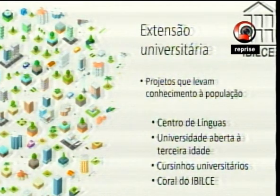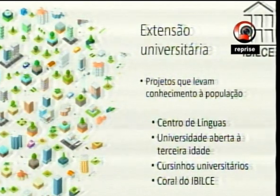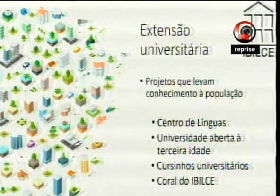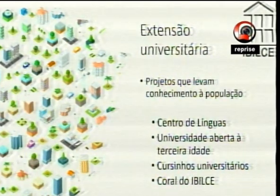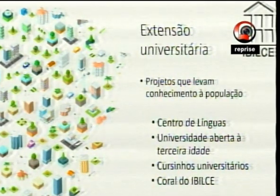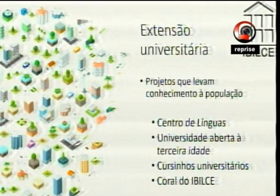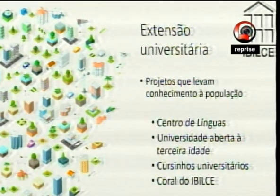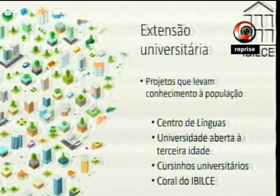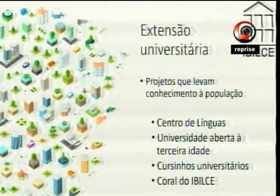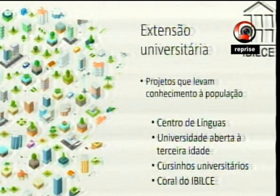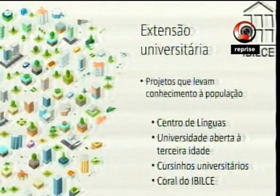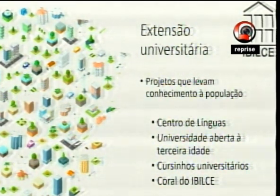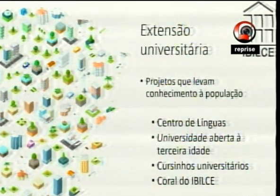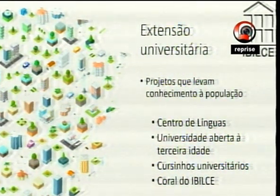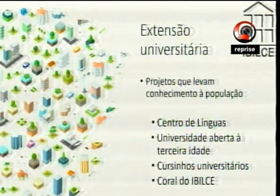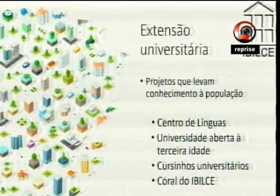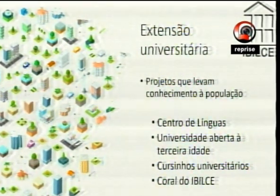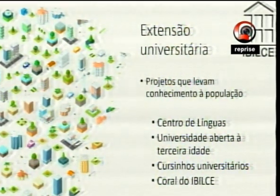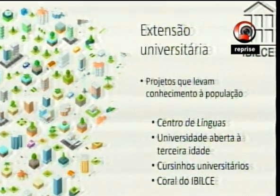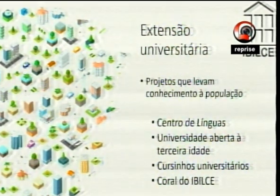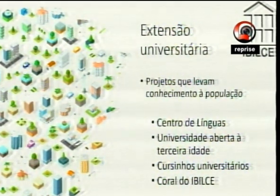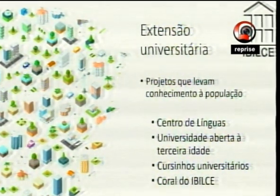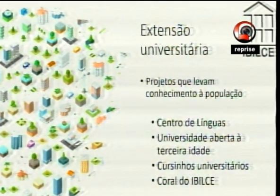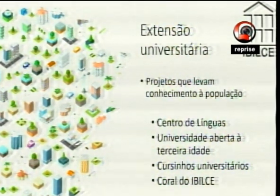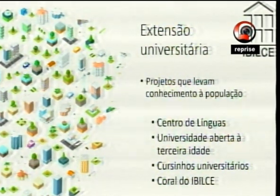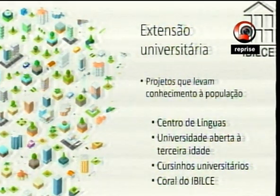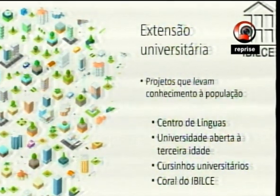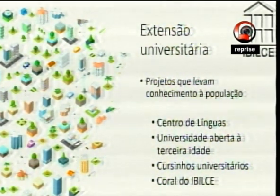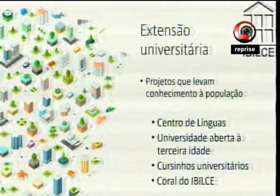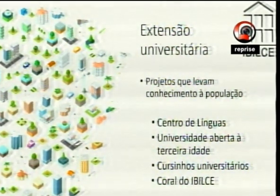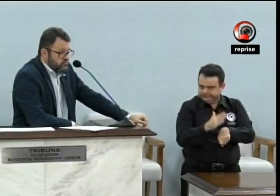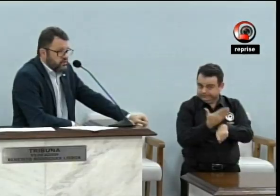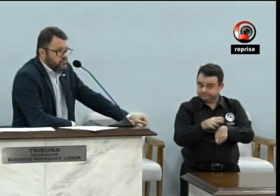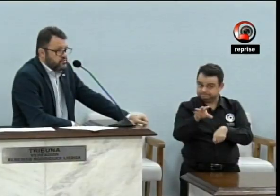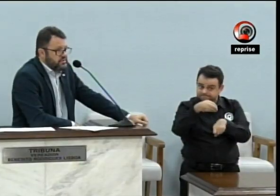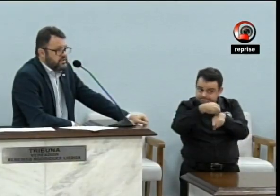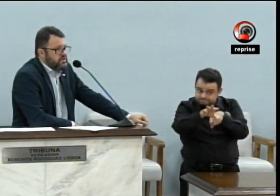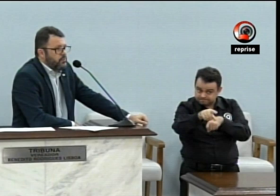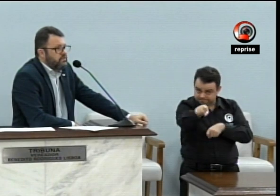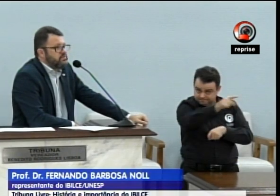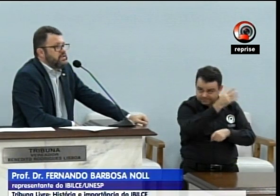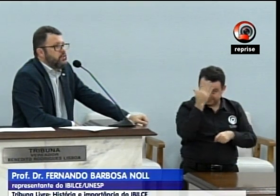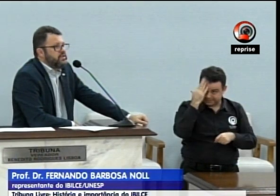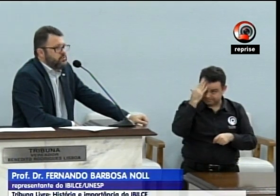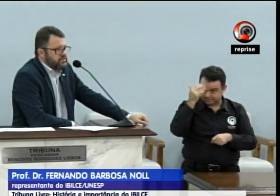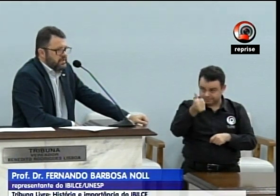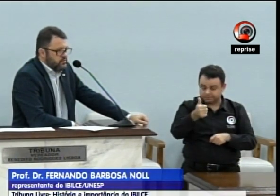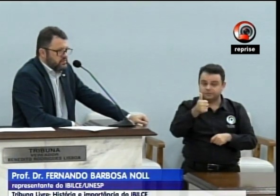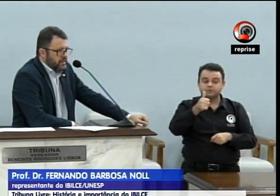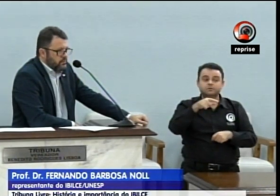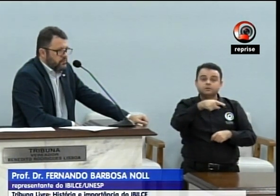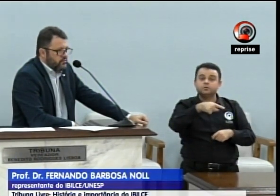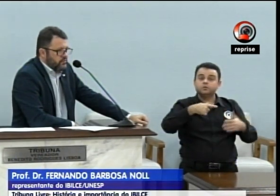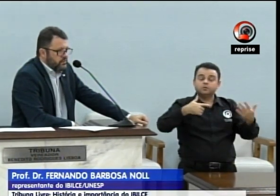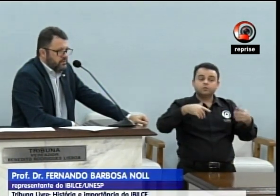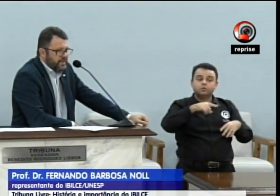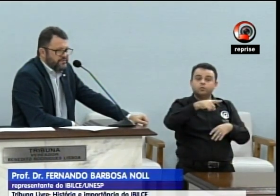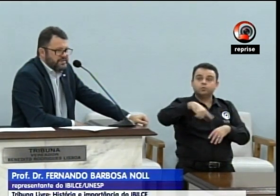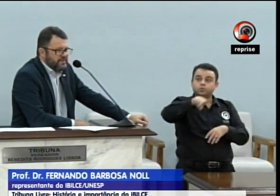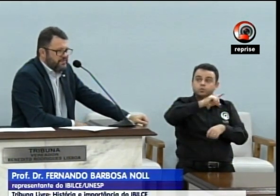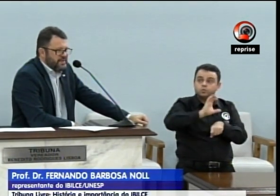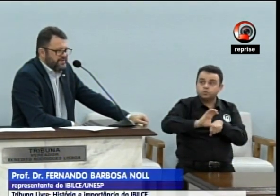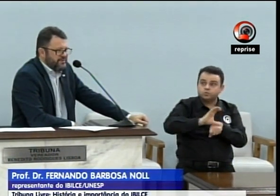sua preparação para os vestibulares. Só uma informação, os nossos cursinhos aprovam 50% dos alunos